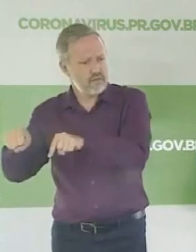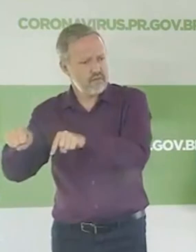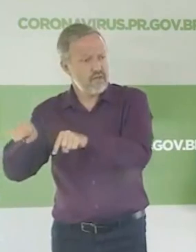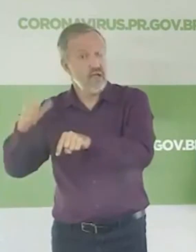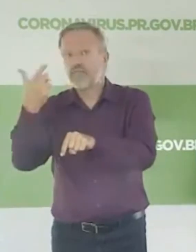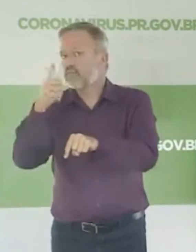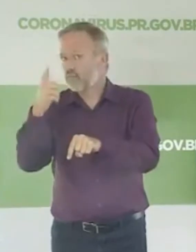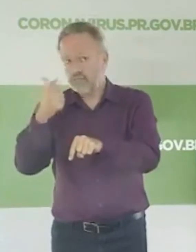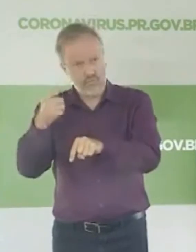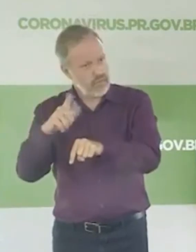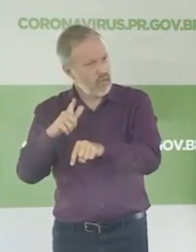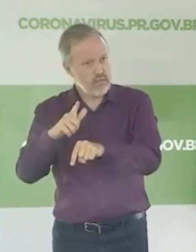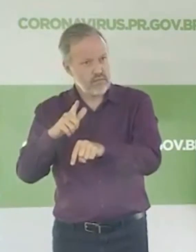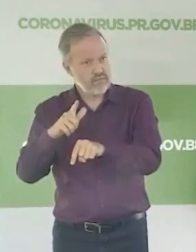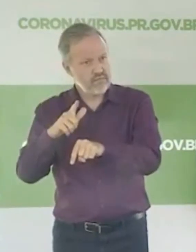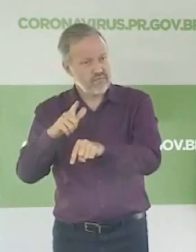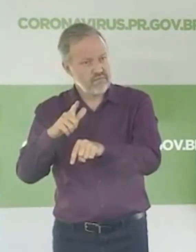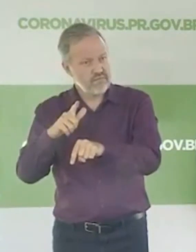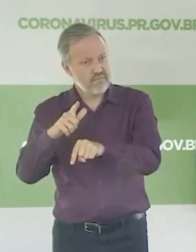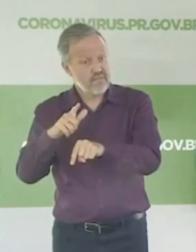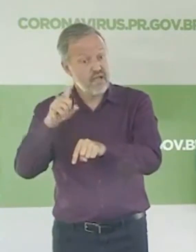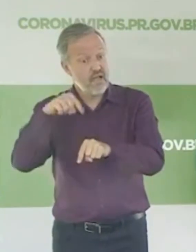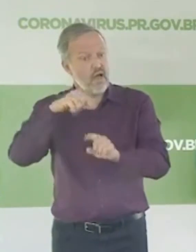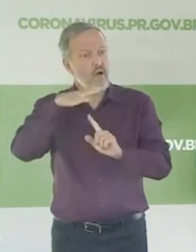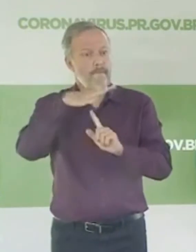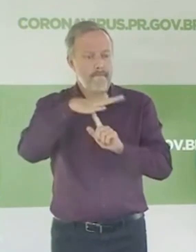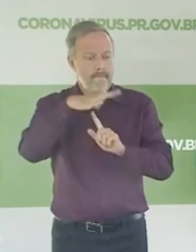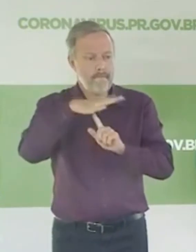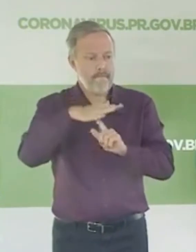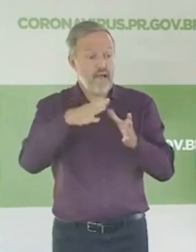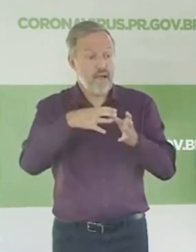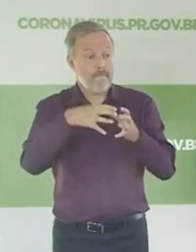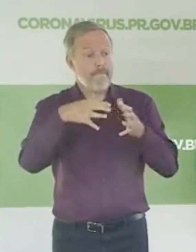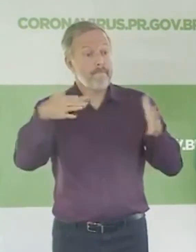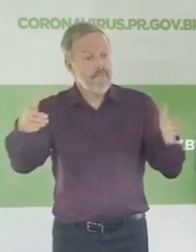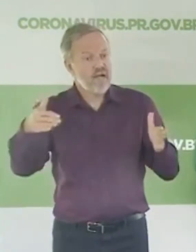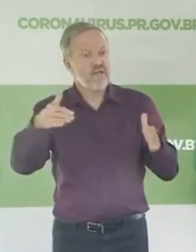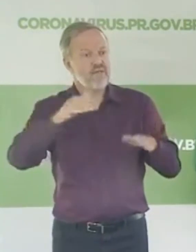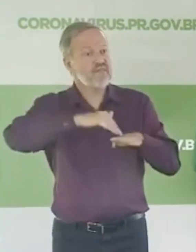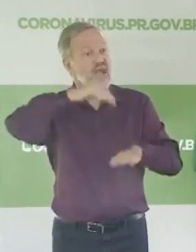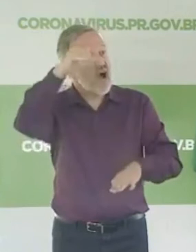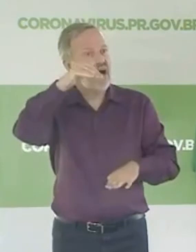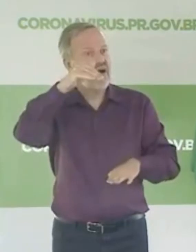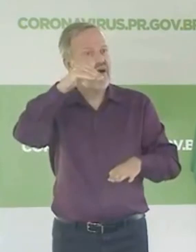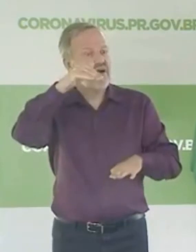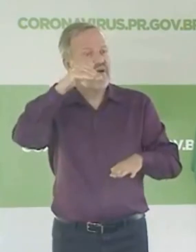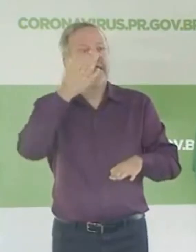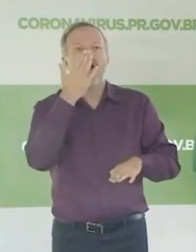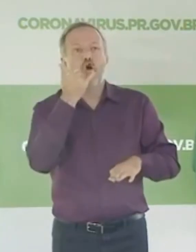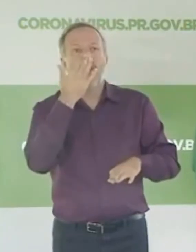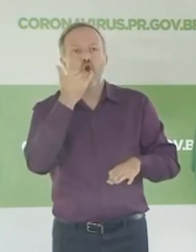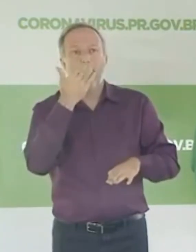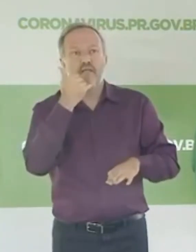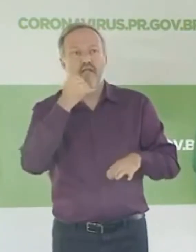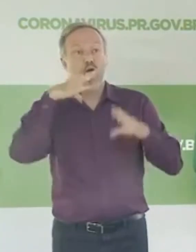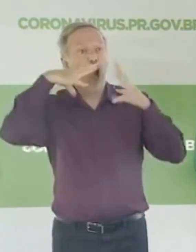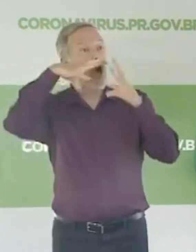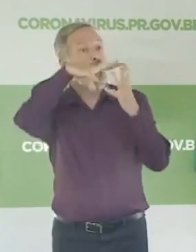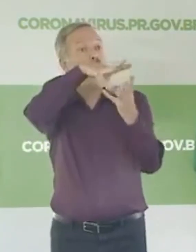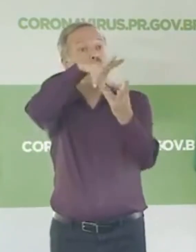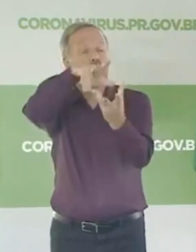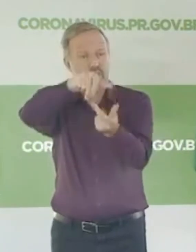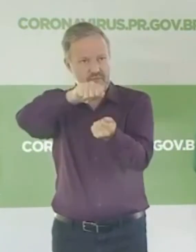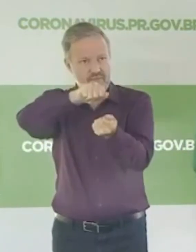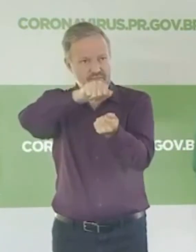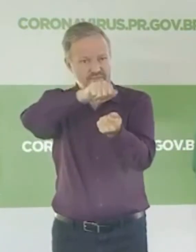não existe. É importante registrar que o Paraná é o maior produtor de alimentos por metro quadrado do mundo. Nós, além de produzirmos